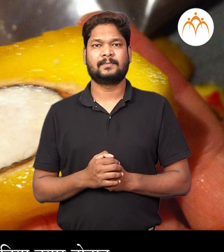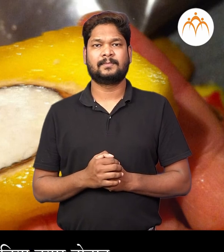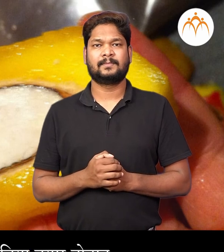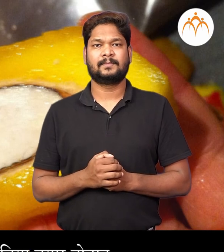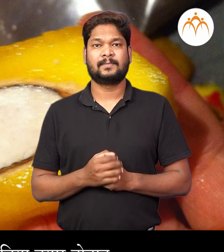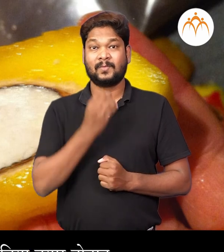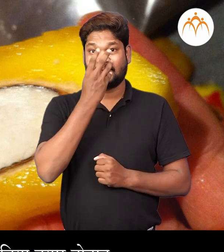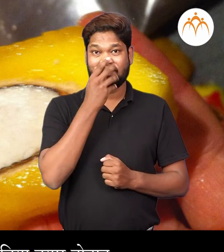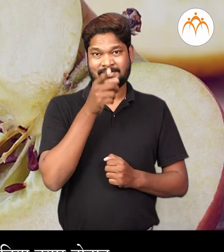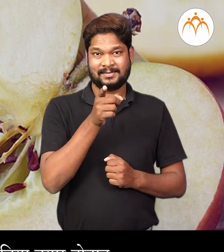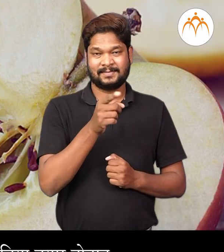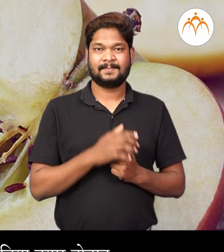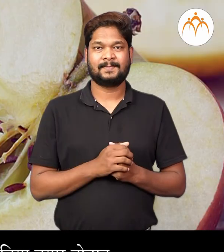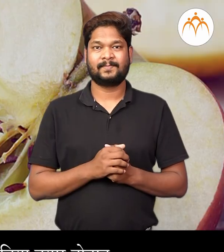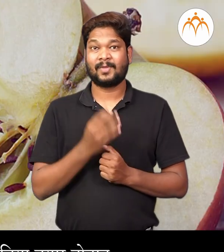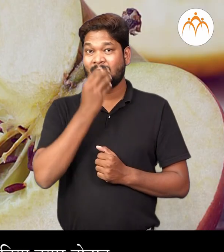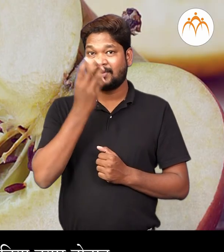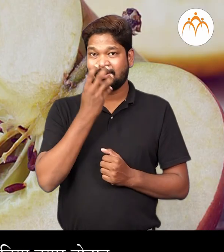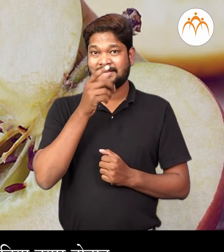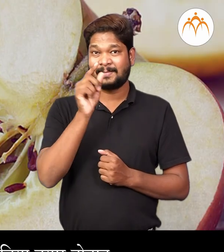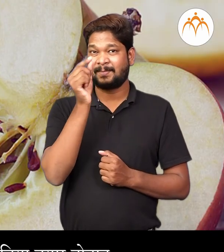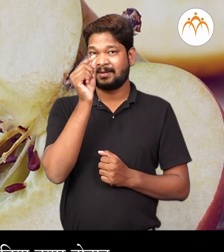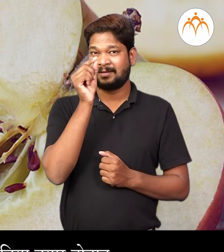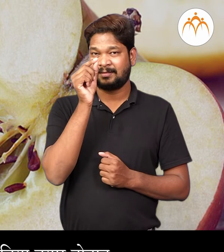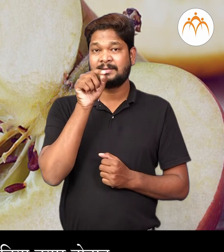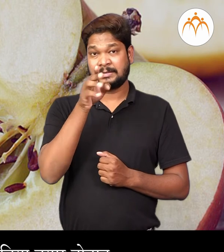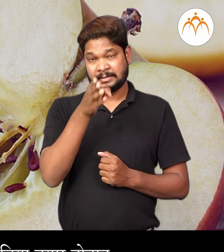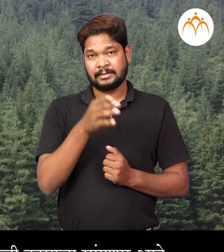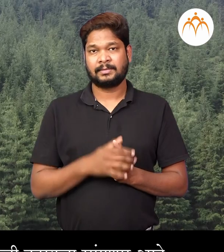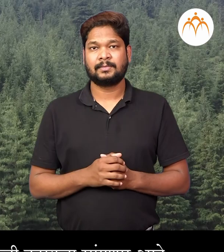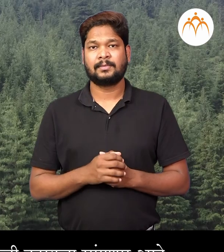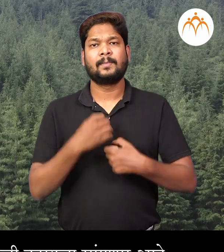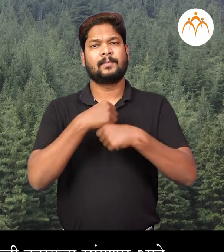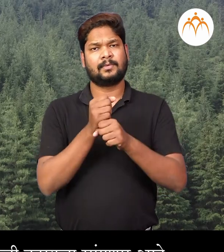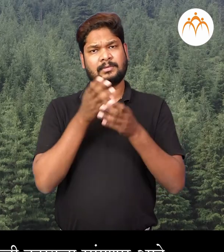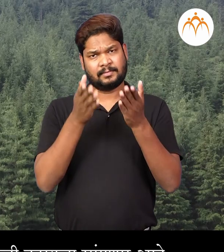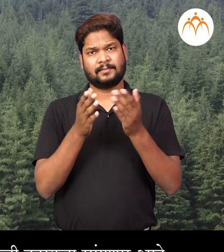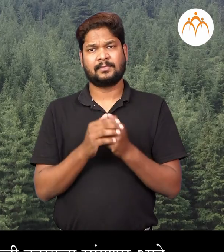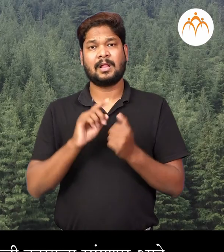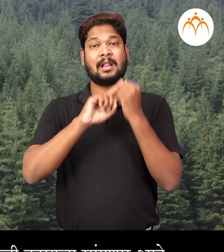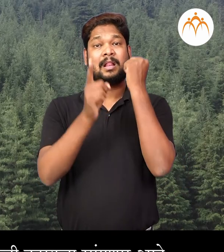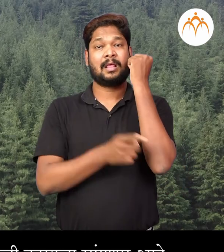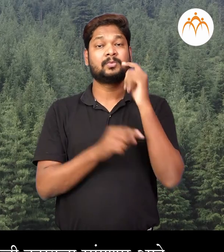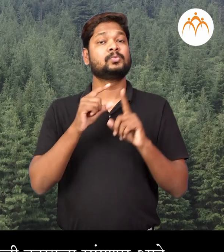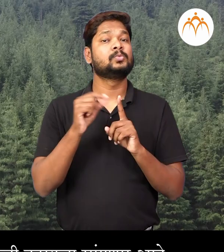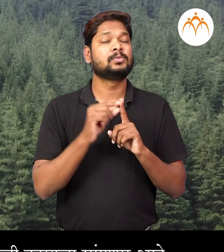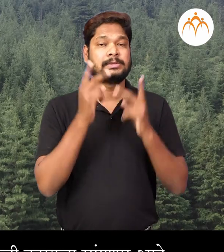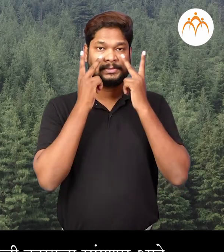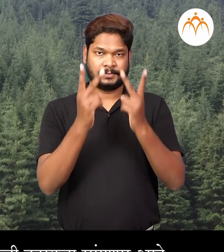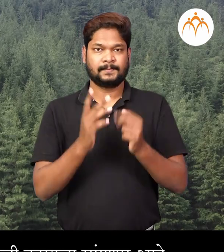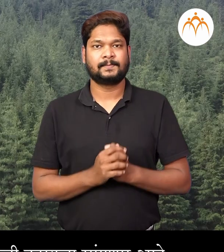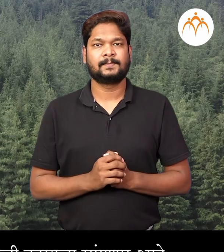फुलां पसुन फळे आणि बिया तायार होतात। शेवटी मी तुमाला एक छोटीशी क्रूती करायला